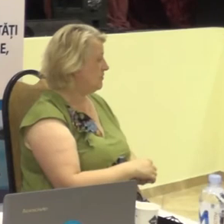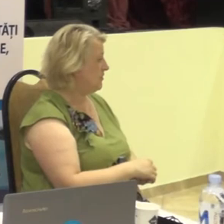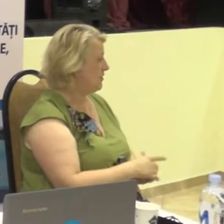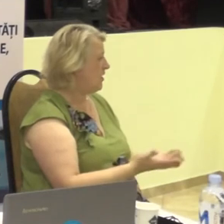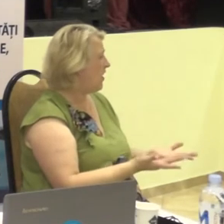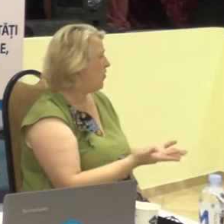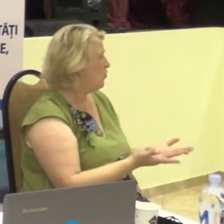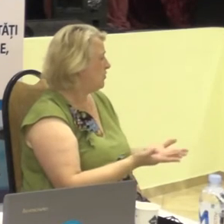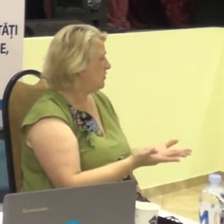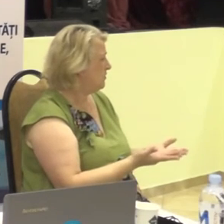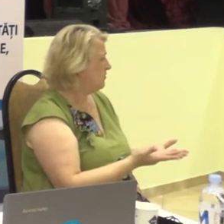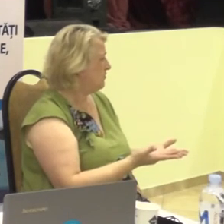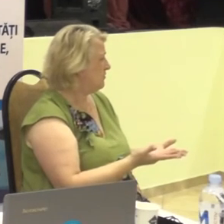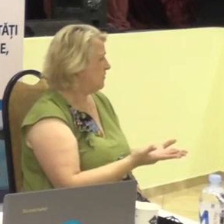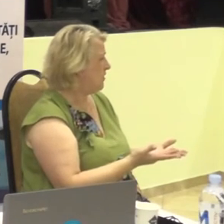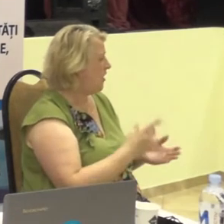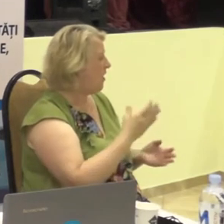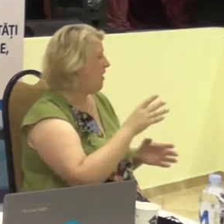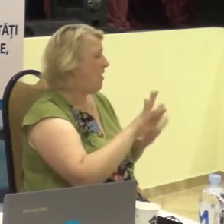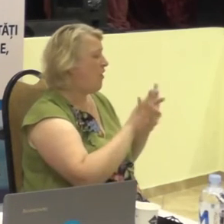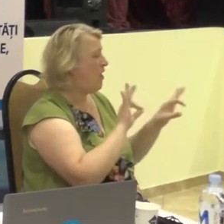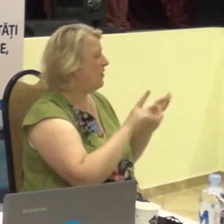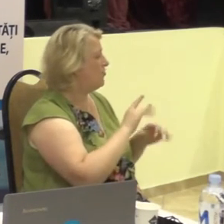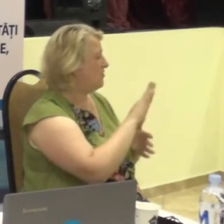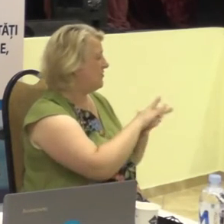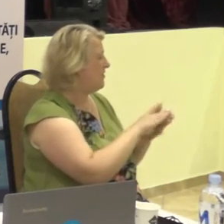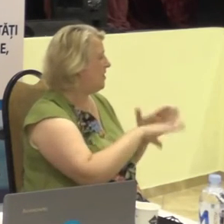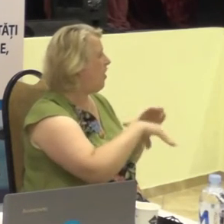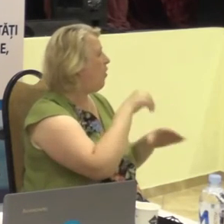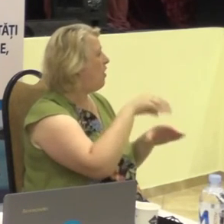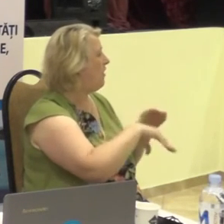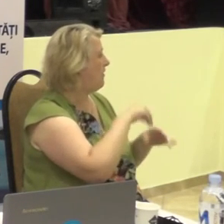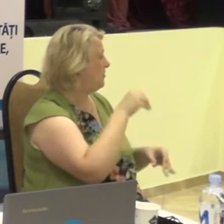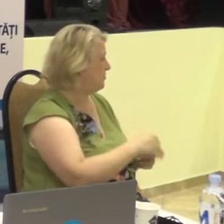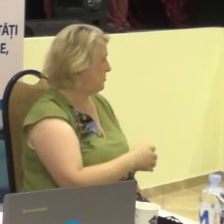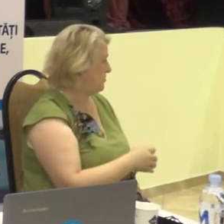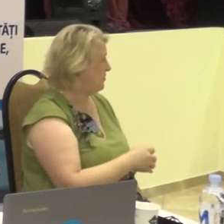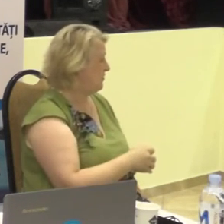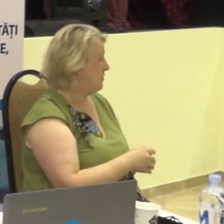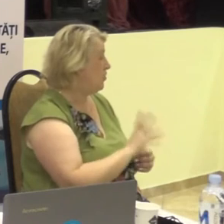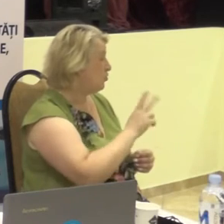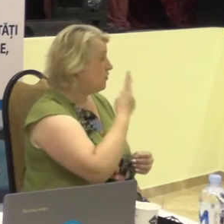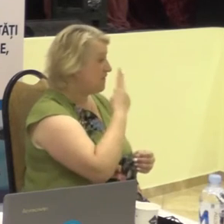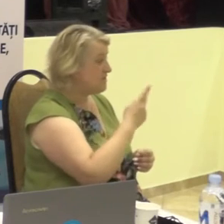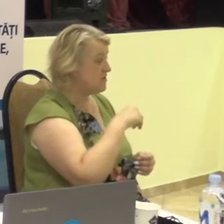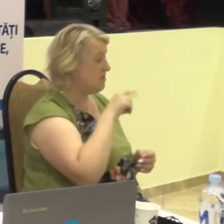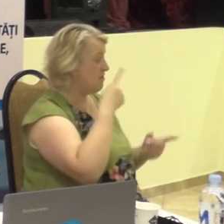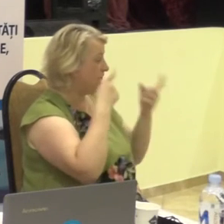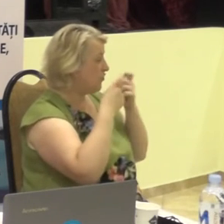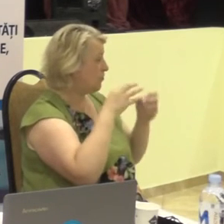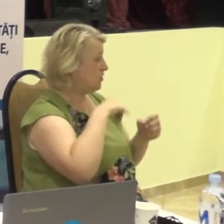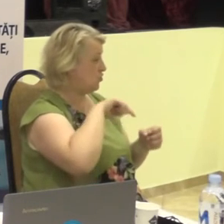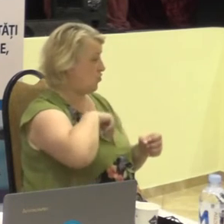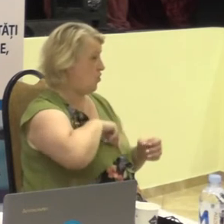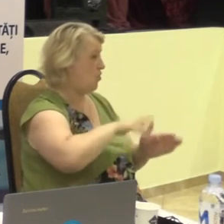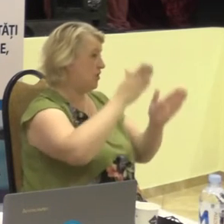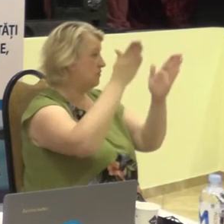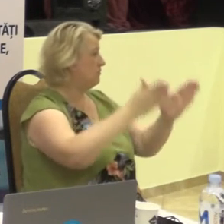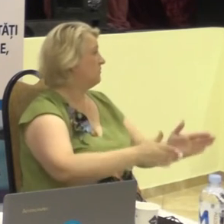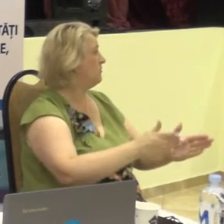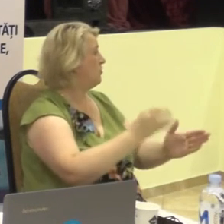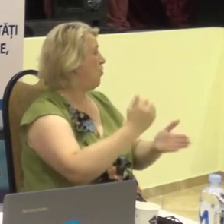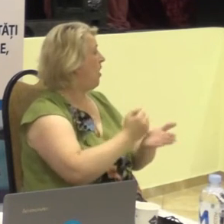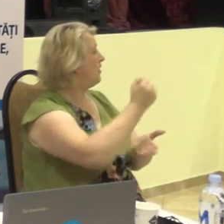candidat sau candidați despre